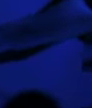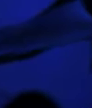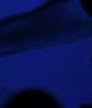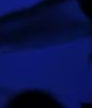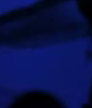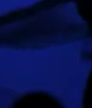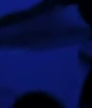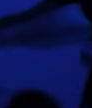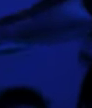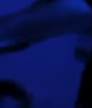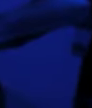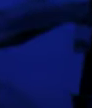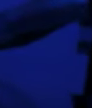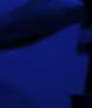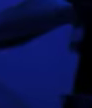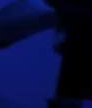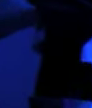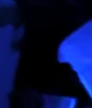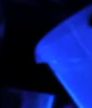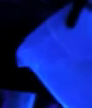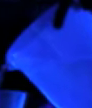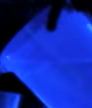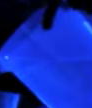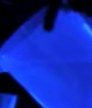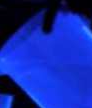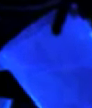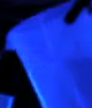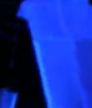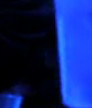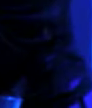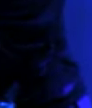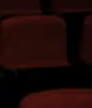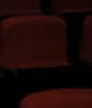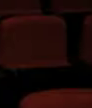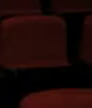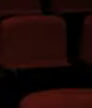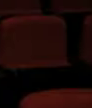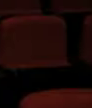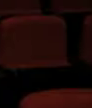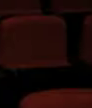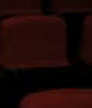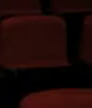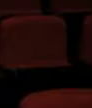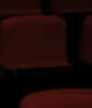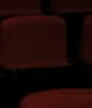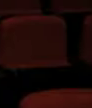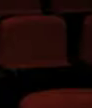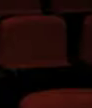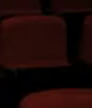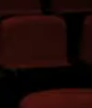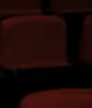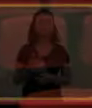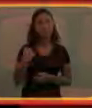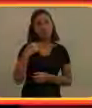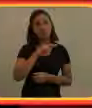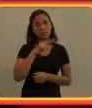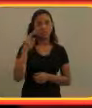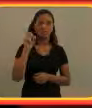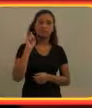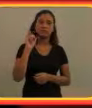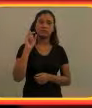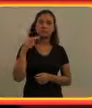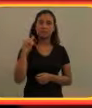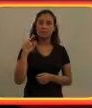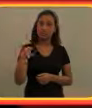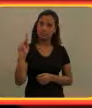segura uma cassarola, de onde sai uma fumaça branca. Ela está em frente a um ventilador. Voz interpreta. Meu nome é